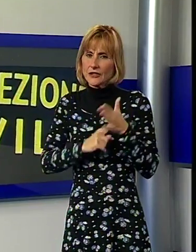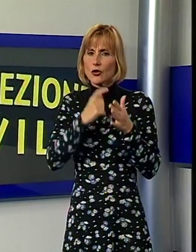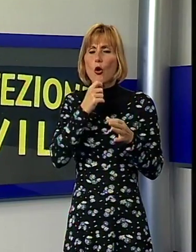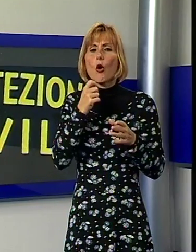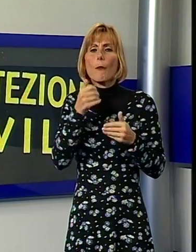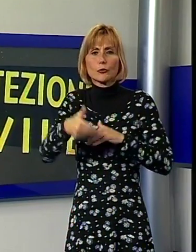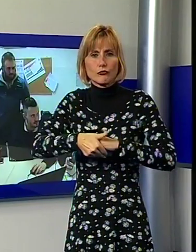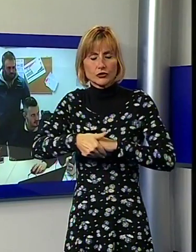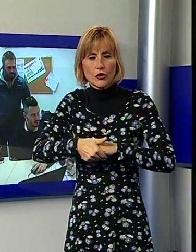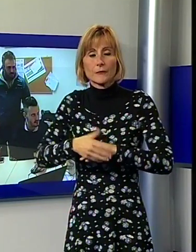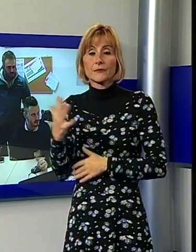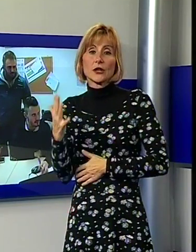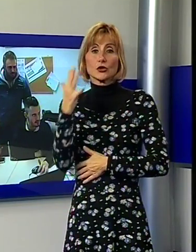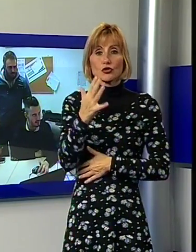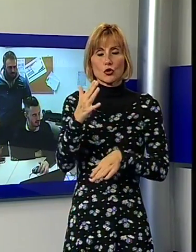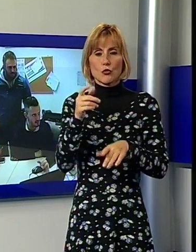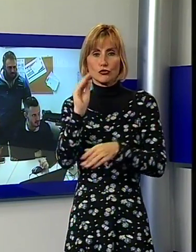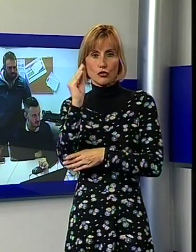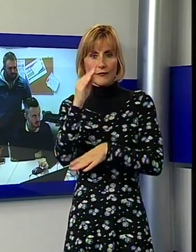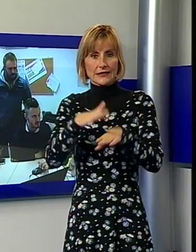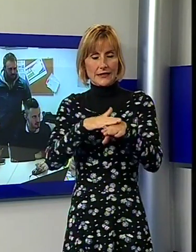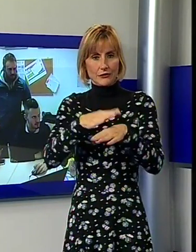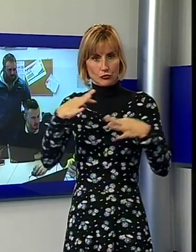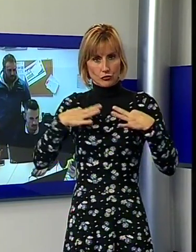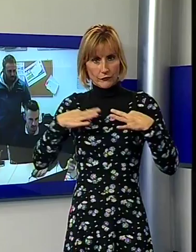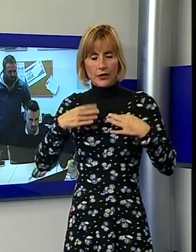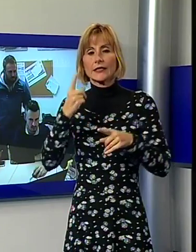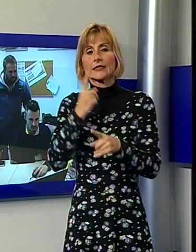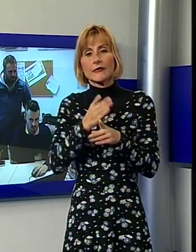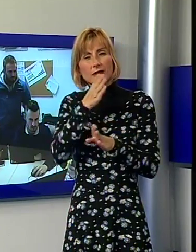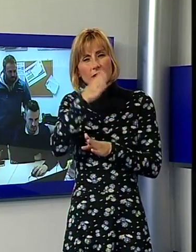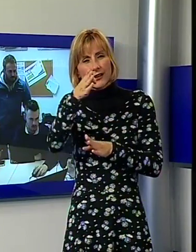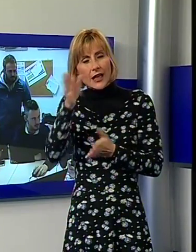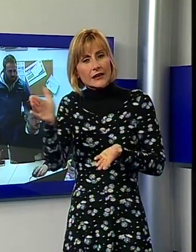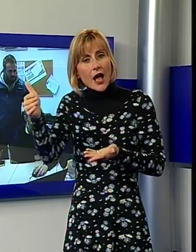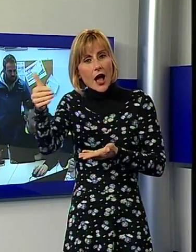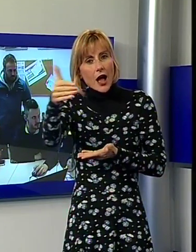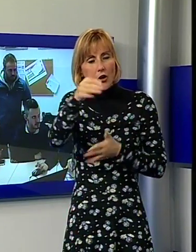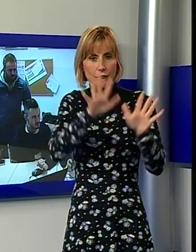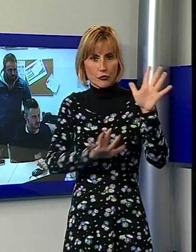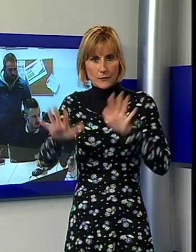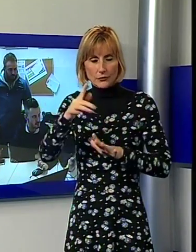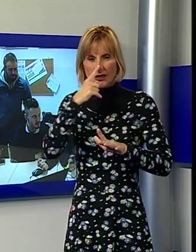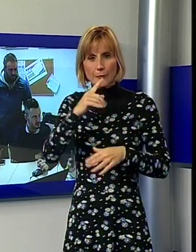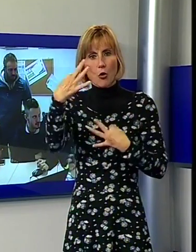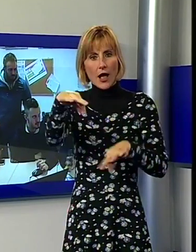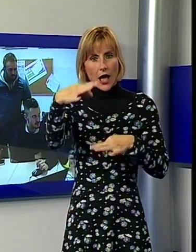cinque giovani del servizio civile che avranno l'incarico di raccogliere le informazioni, sia cartacee che informatiche, affinché si possa mettere a